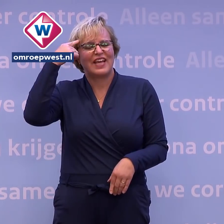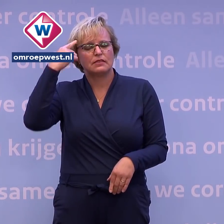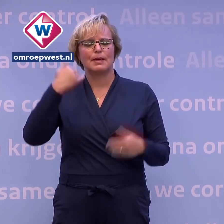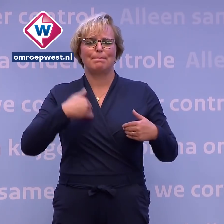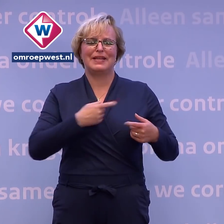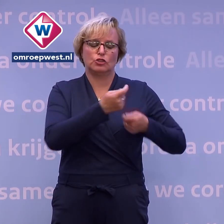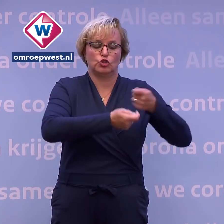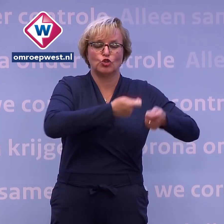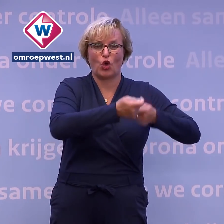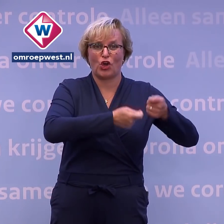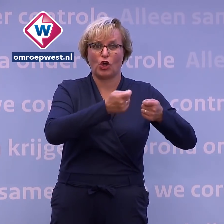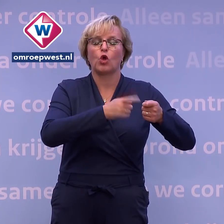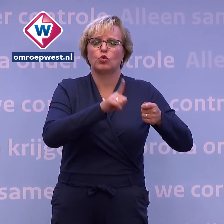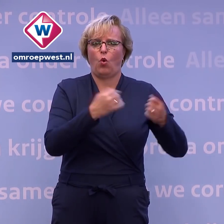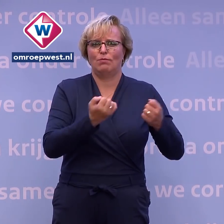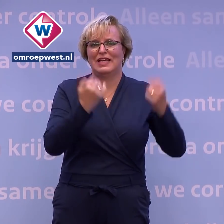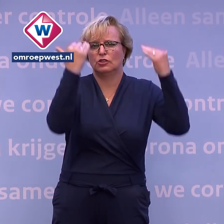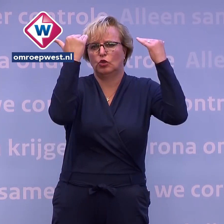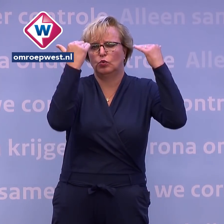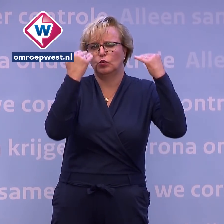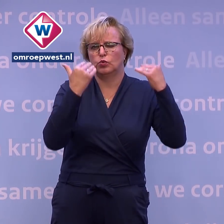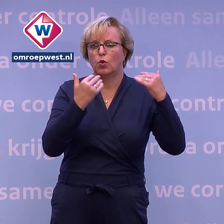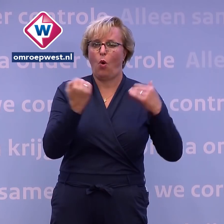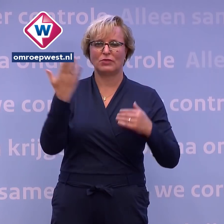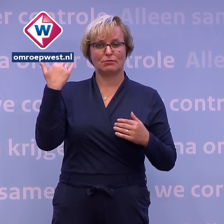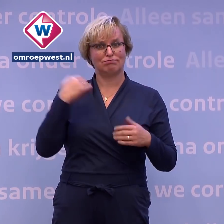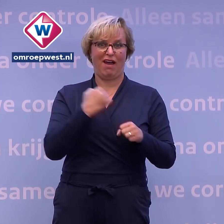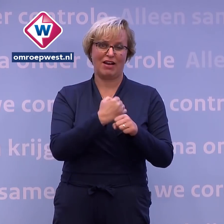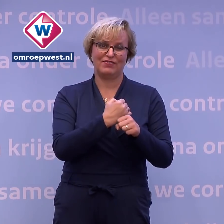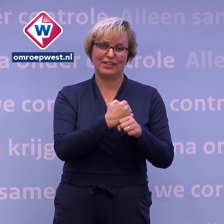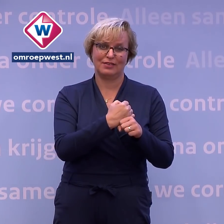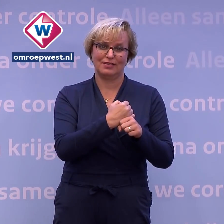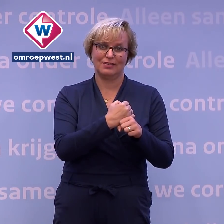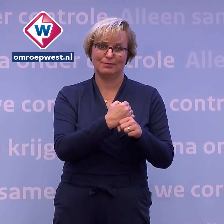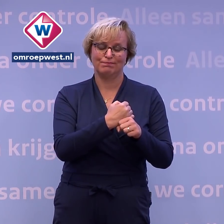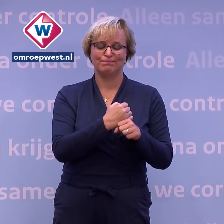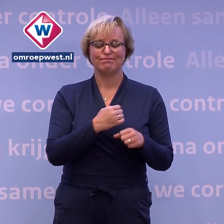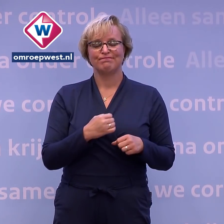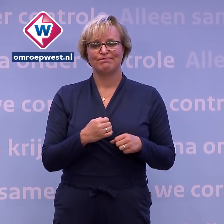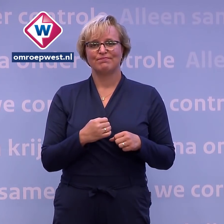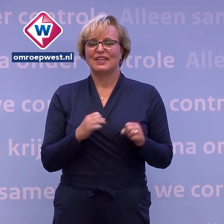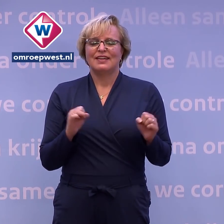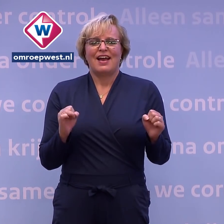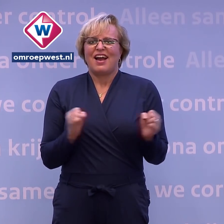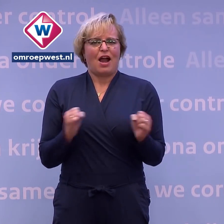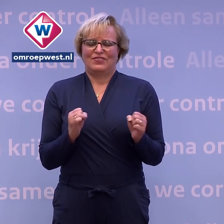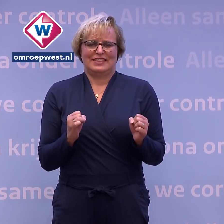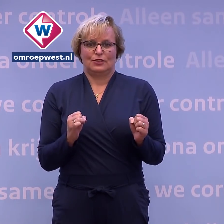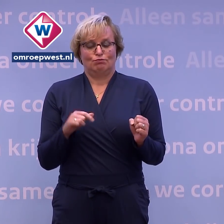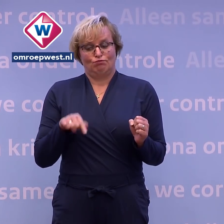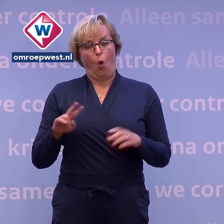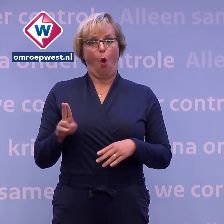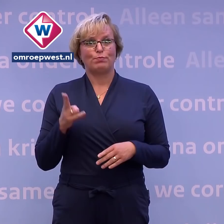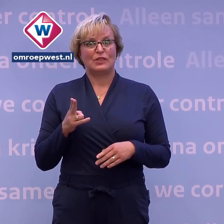zorg nog aan het bijkomen zijn van hun harde werk in het voorjaar. Omdat we ons niet kunnen veroorloven dat er bijvoorbeeld